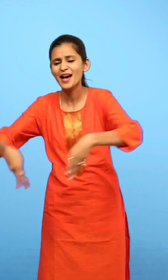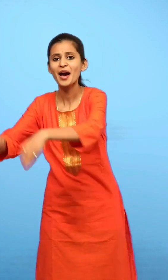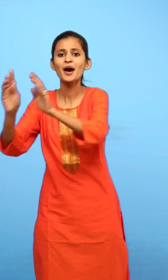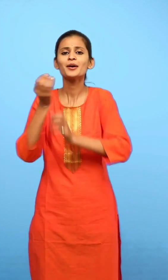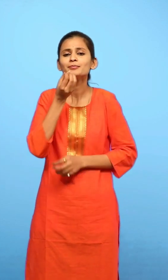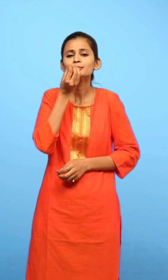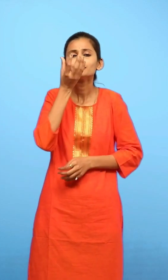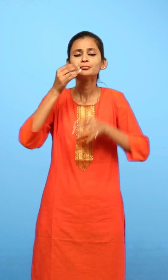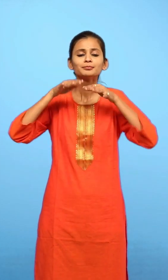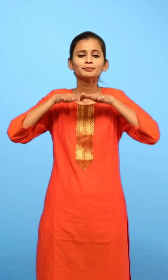गली-गली